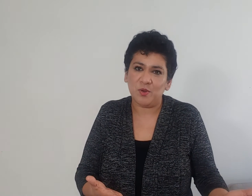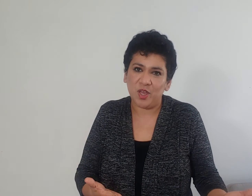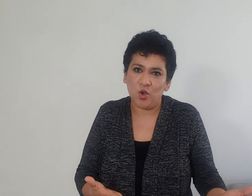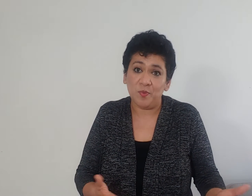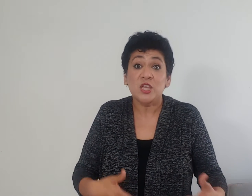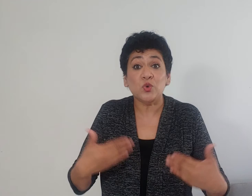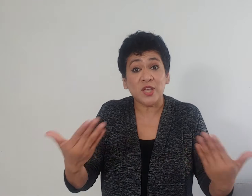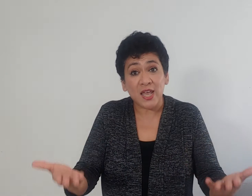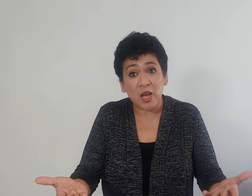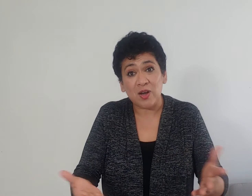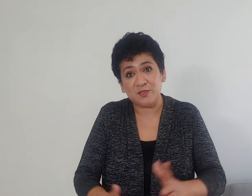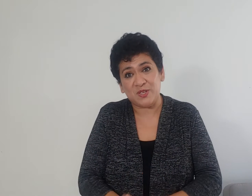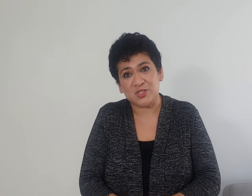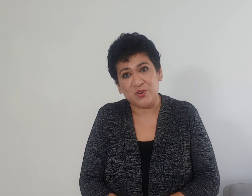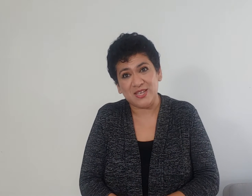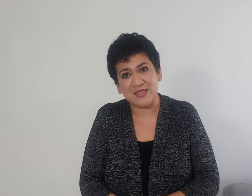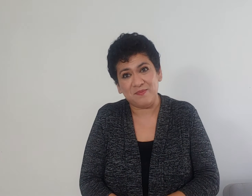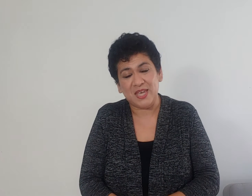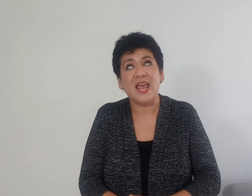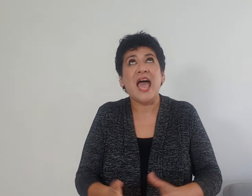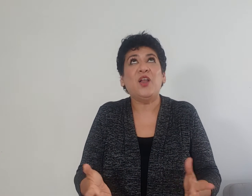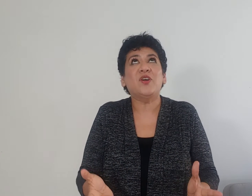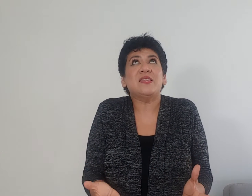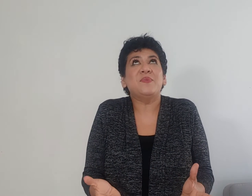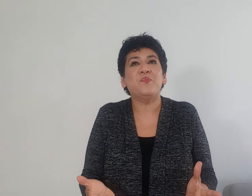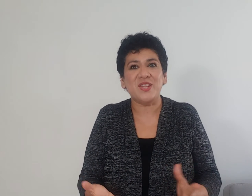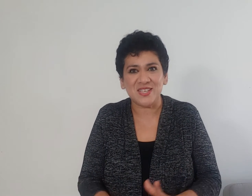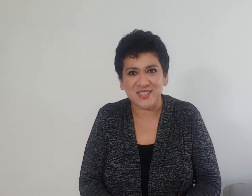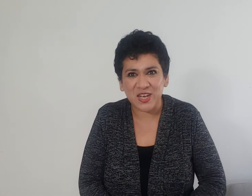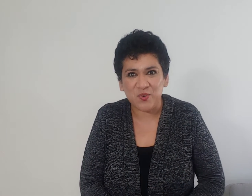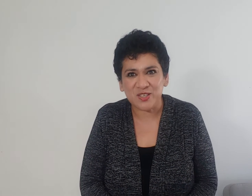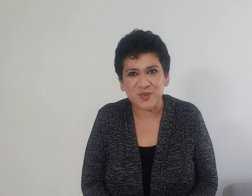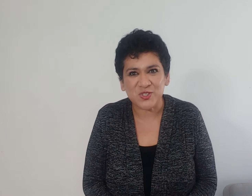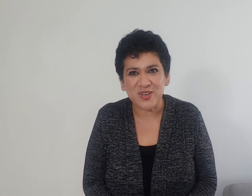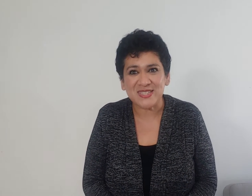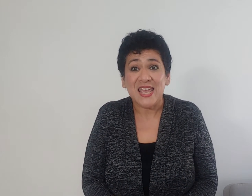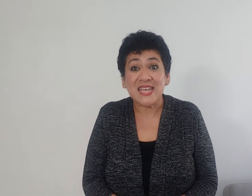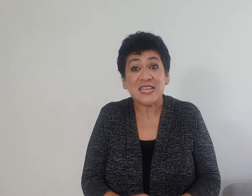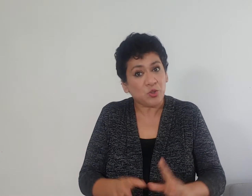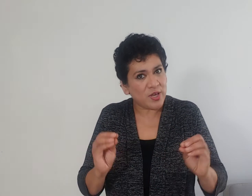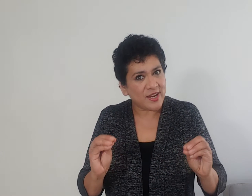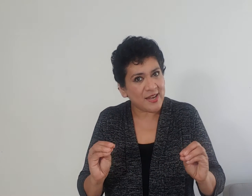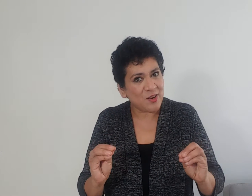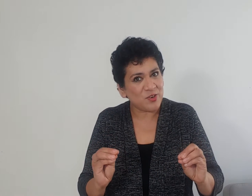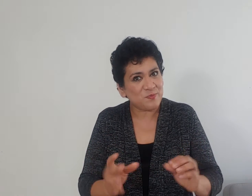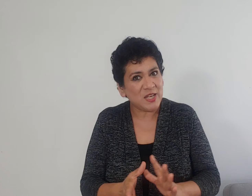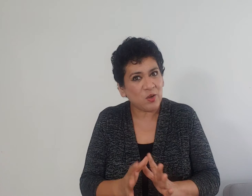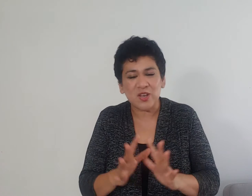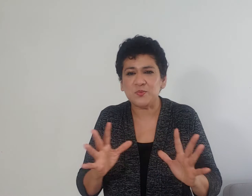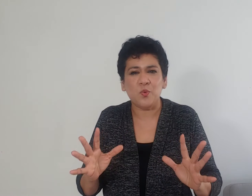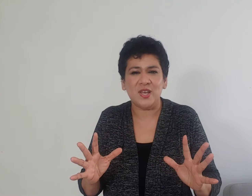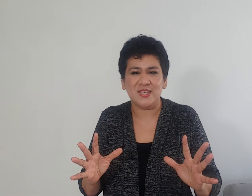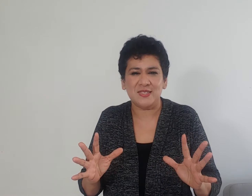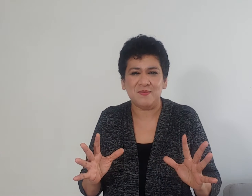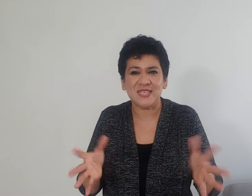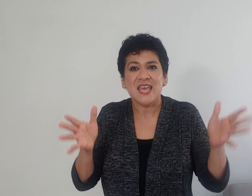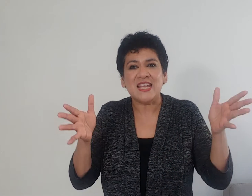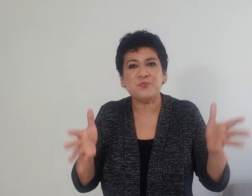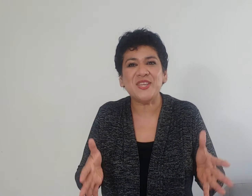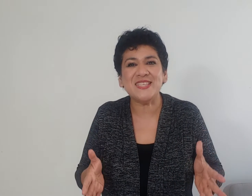libro de Job. Sugiénelo a las personas también. Algo que también puedes hacer con las personas es sugerirle algunas películas buenísimas que les pueden